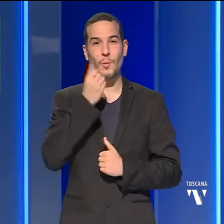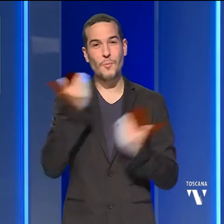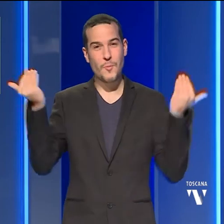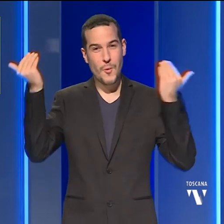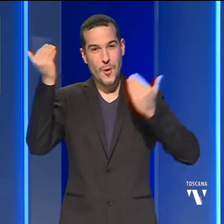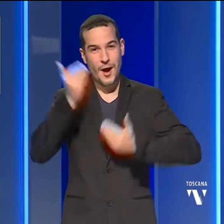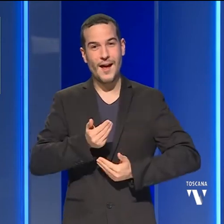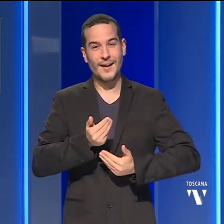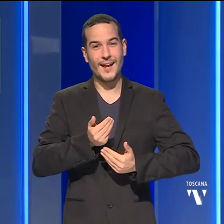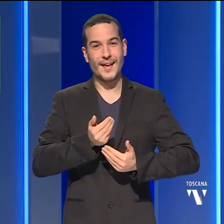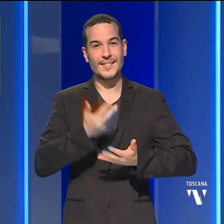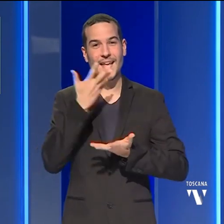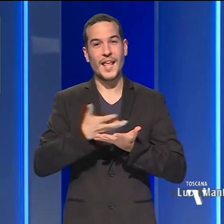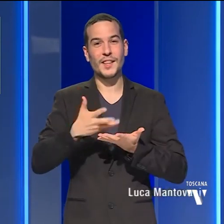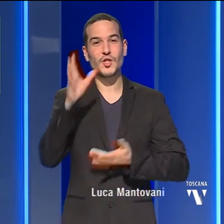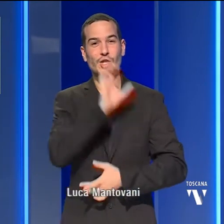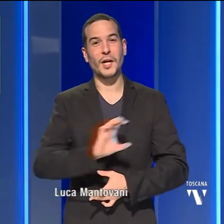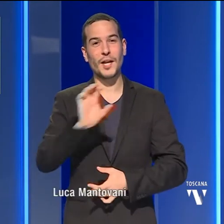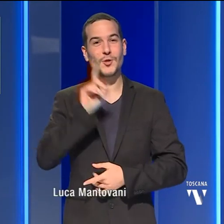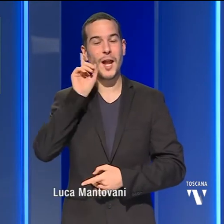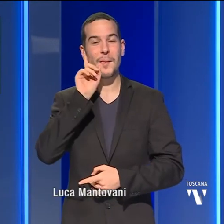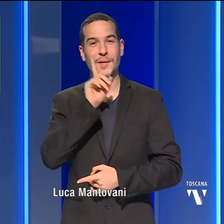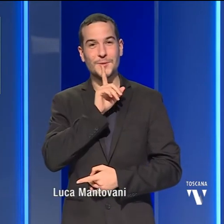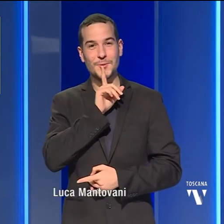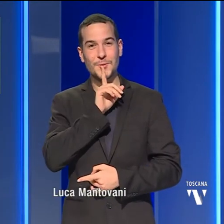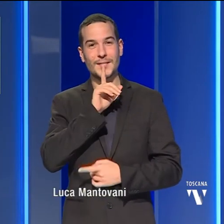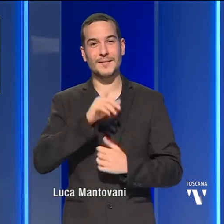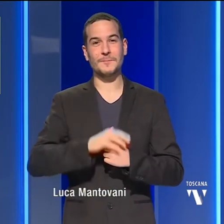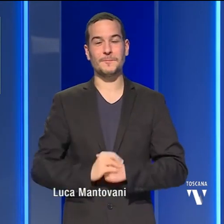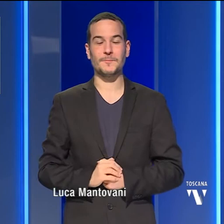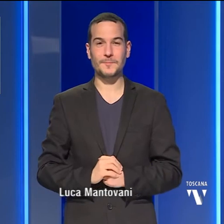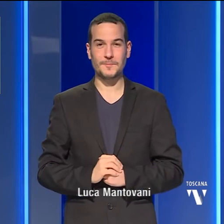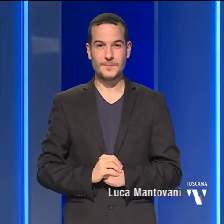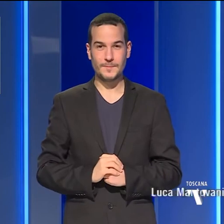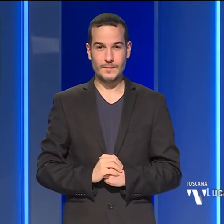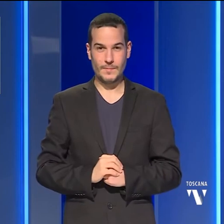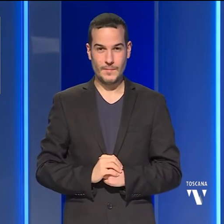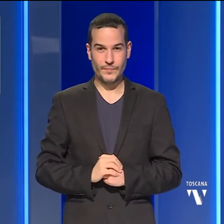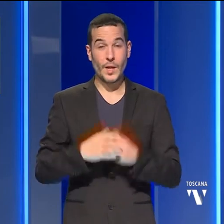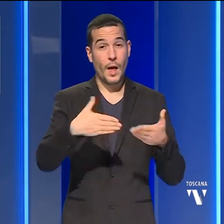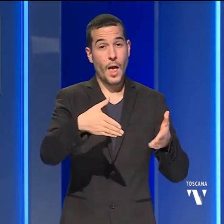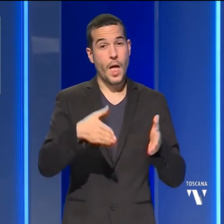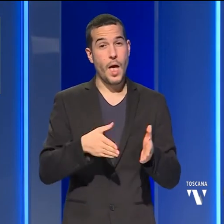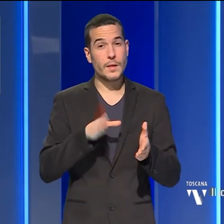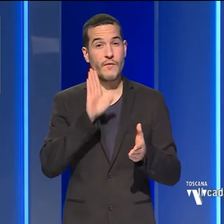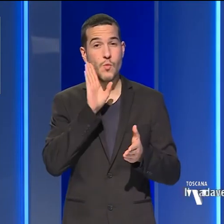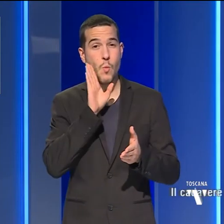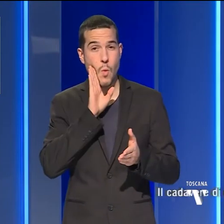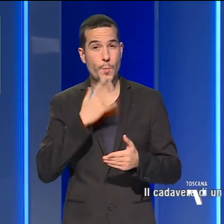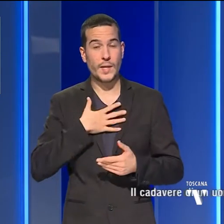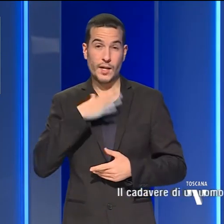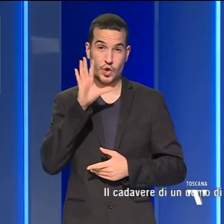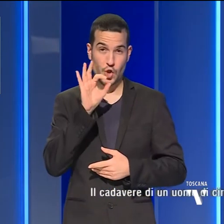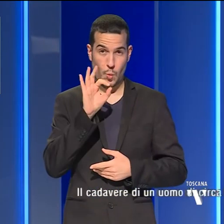Buonasera a tutti dal Tg regionale per sordi. Il cadavere di un uomo di circa 50